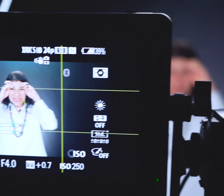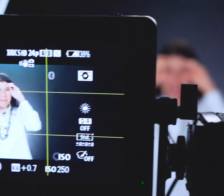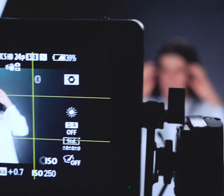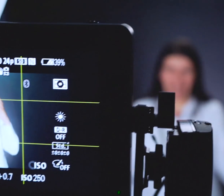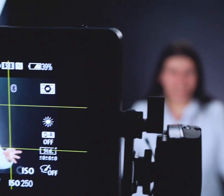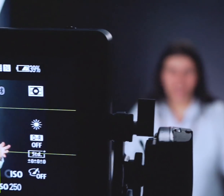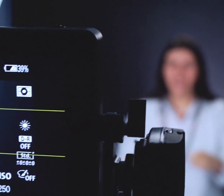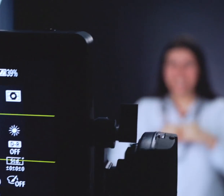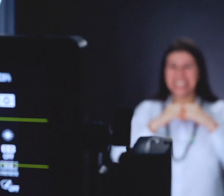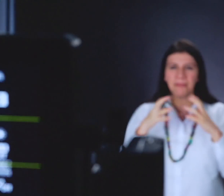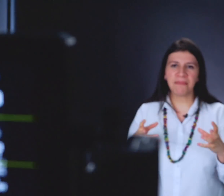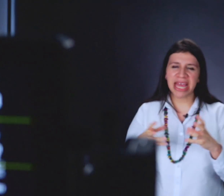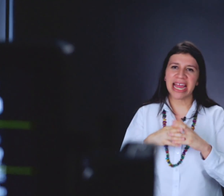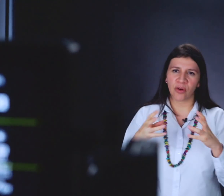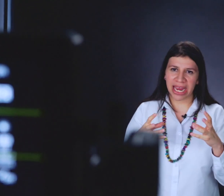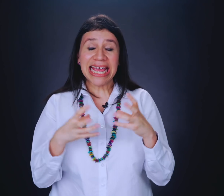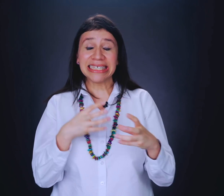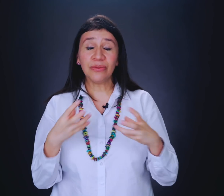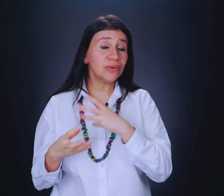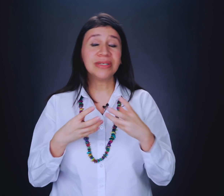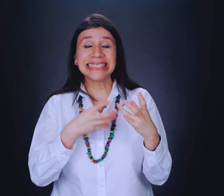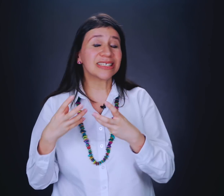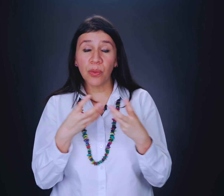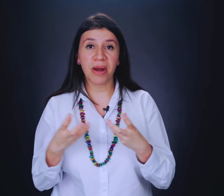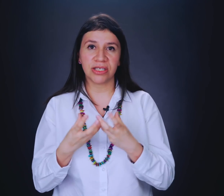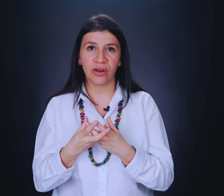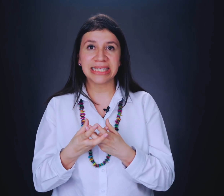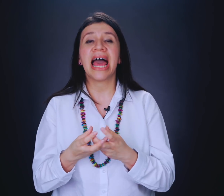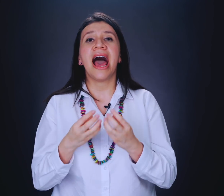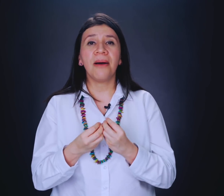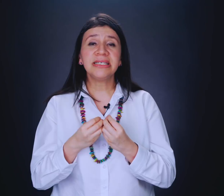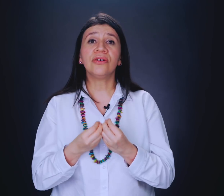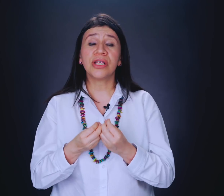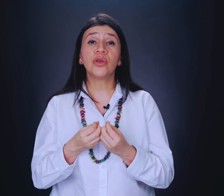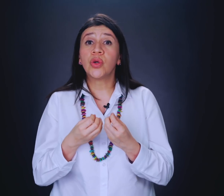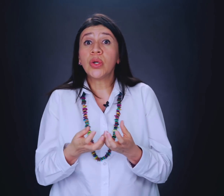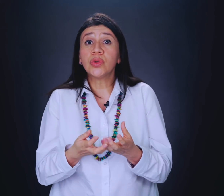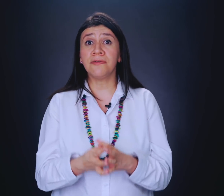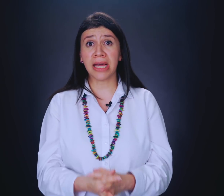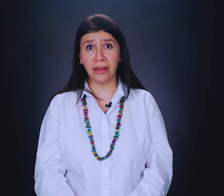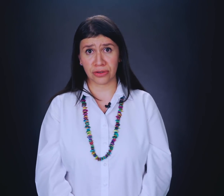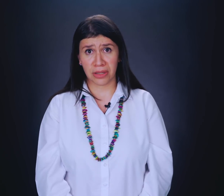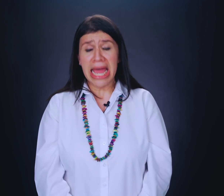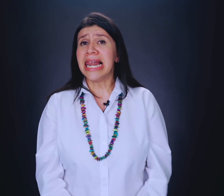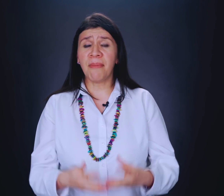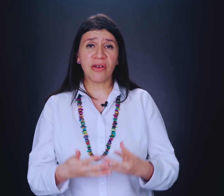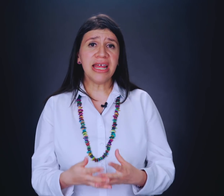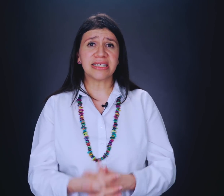mega pancho, ¿no? O sea, ya me mega enojé. Y hace uno unas súper historias. A veces los celos son injustificados. La mayoría de las